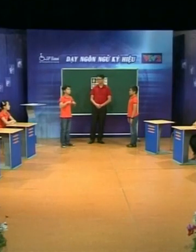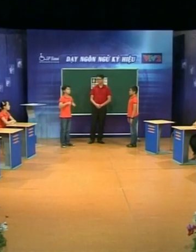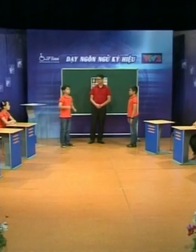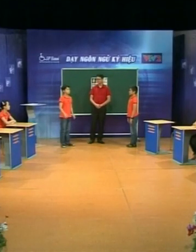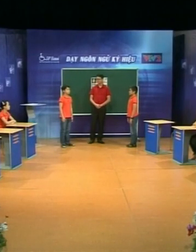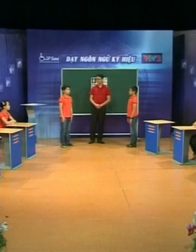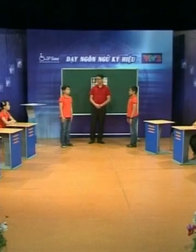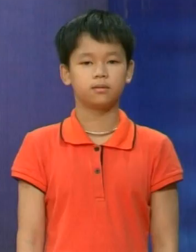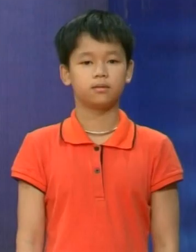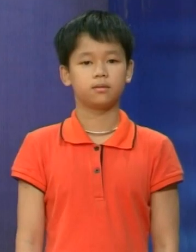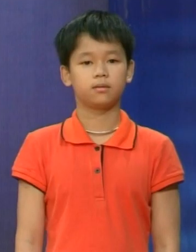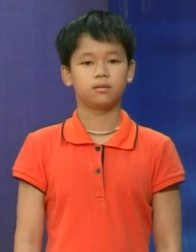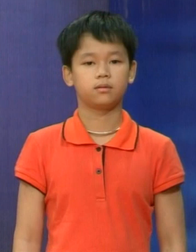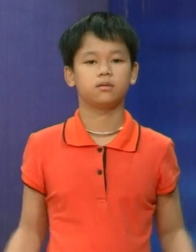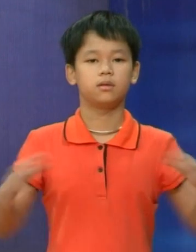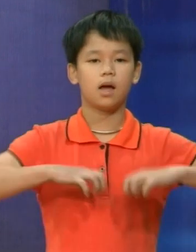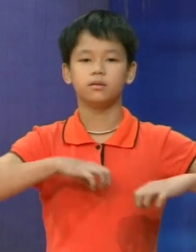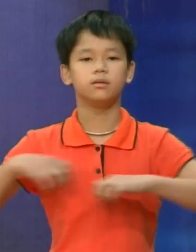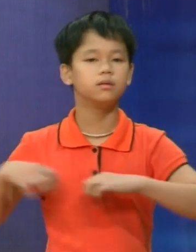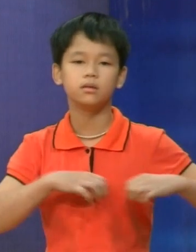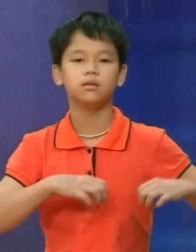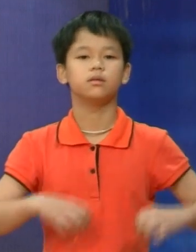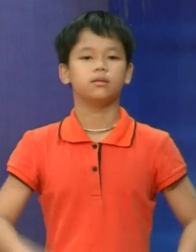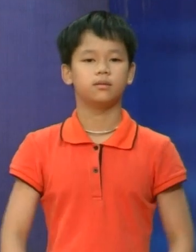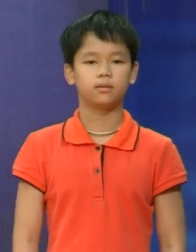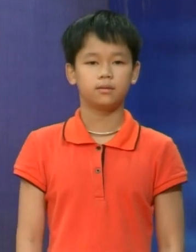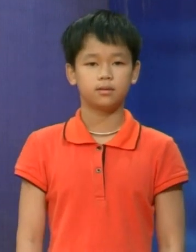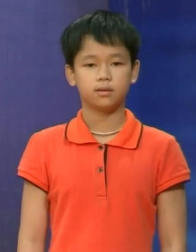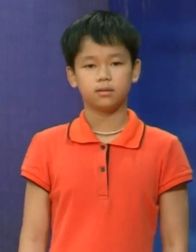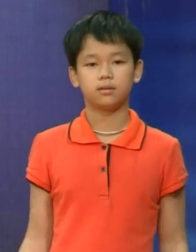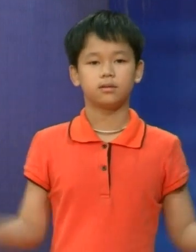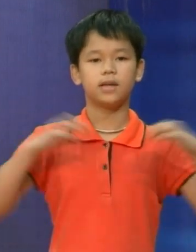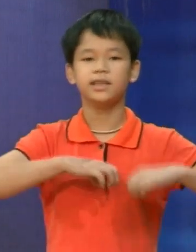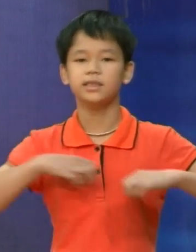À người em tranh giành đồ của chị này Em tranh giành đồ của chị đấy À